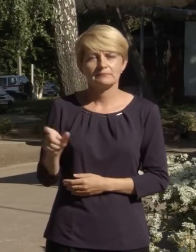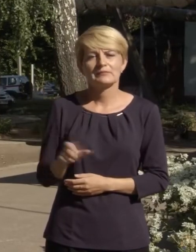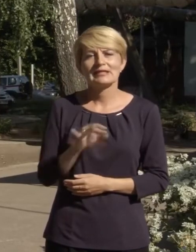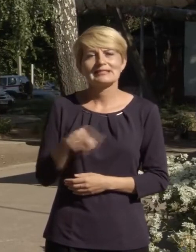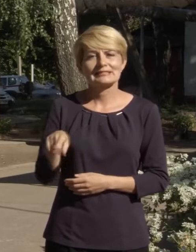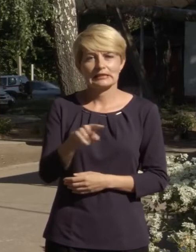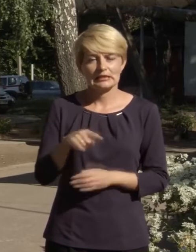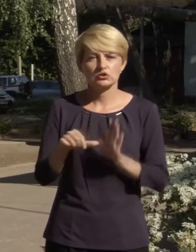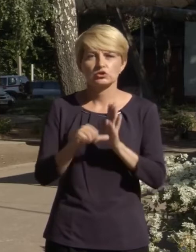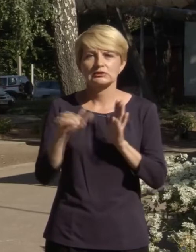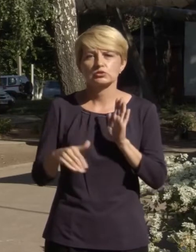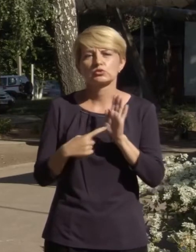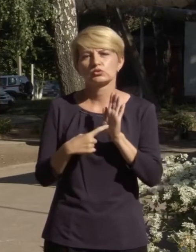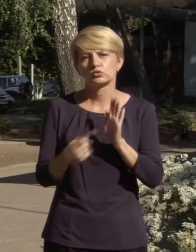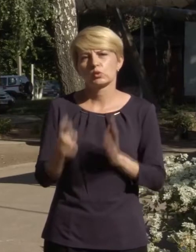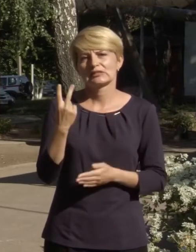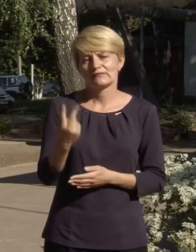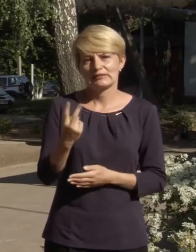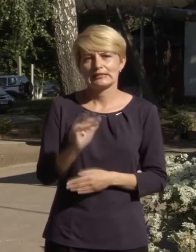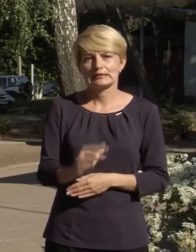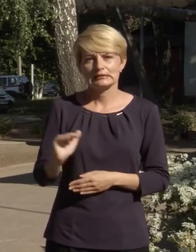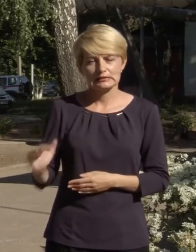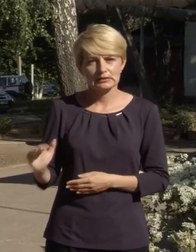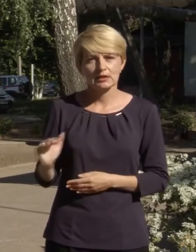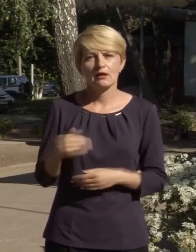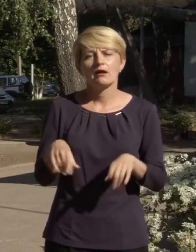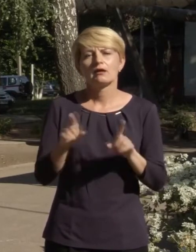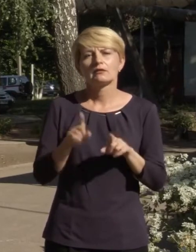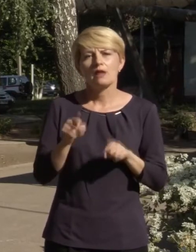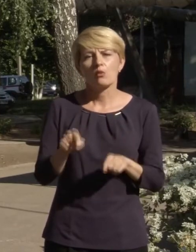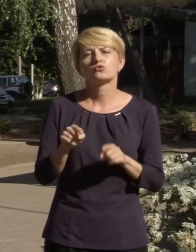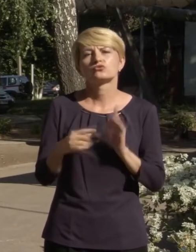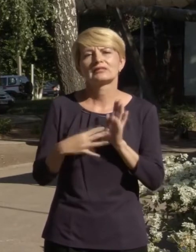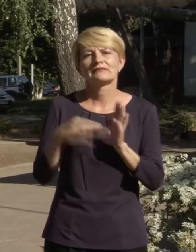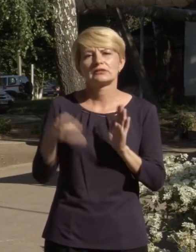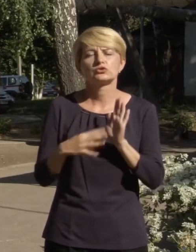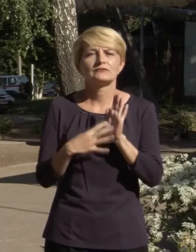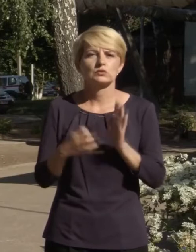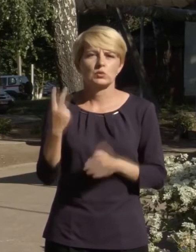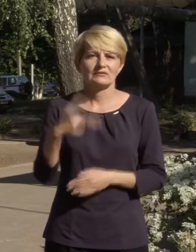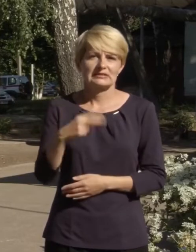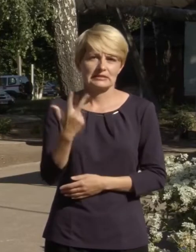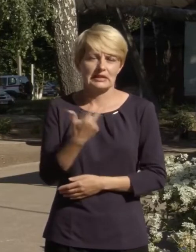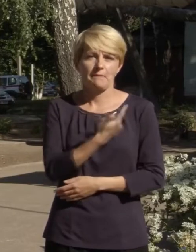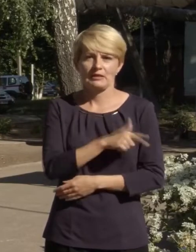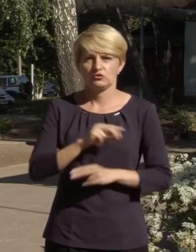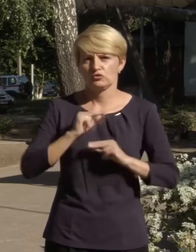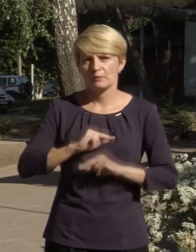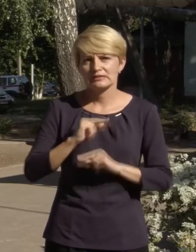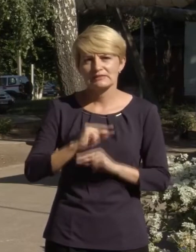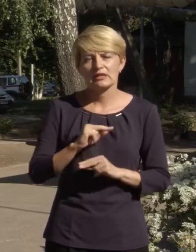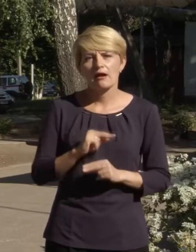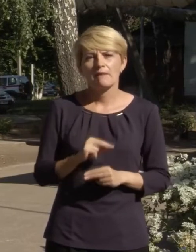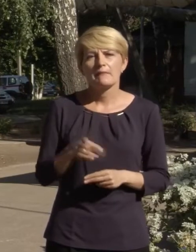З них 6 602 дитини, а також 9 923 медичних працівника.